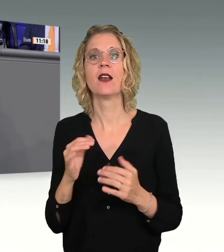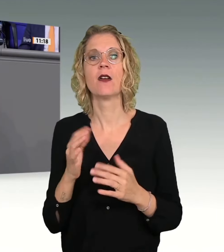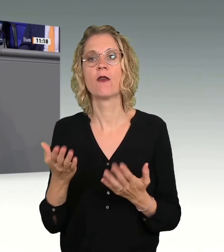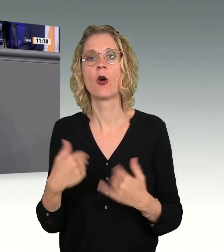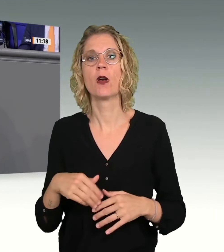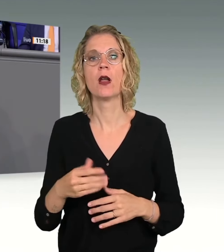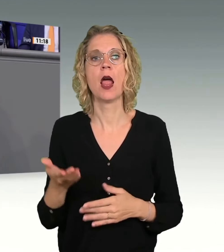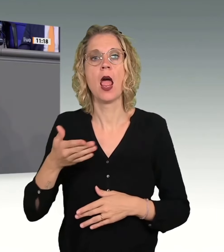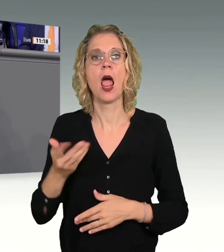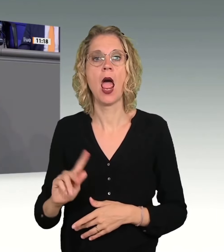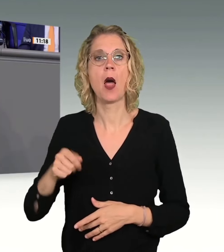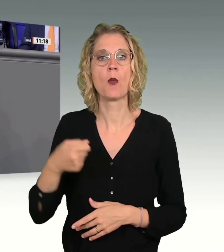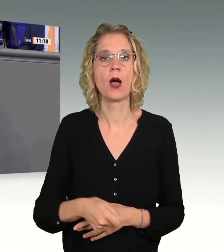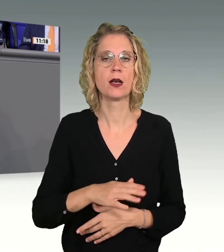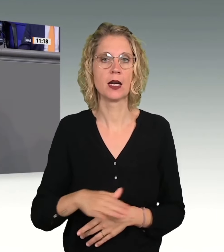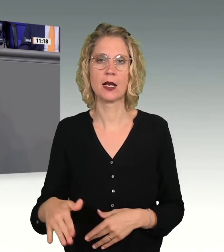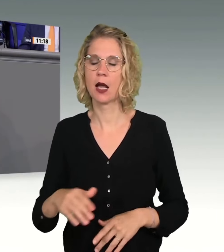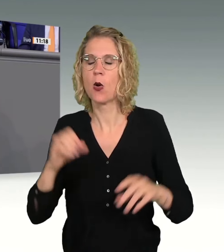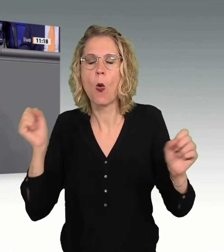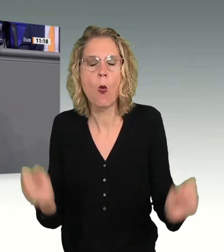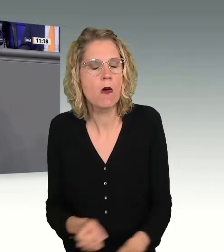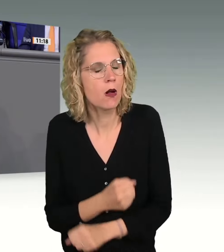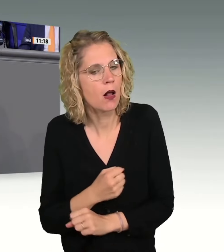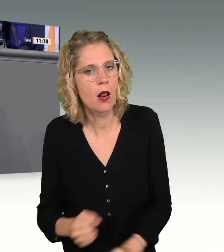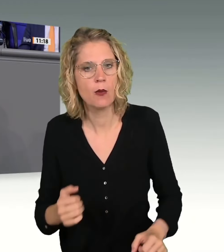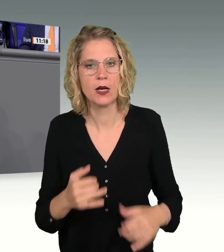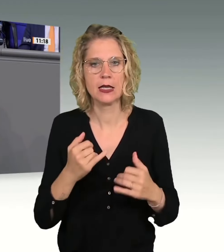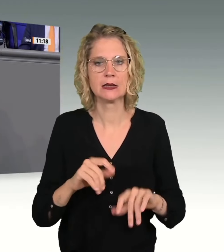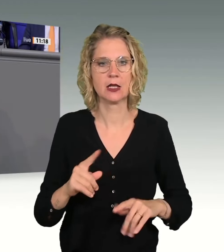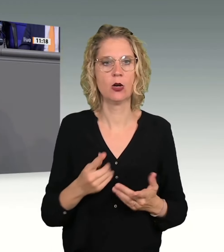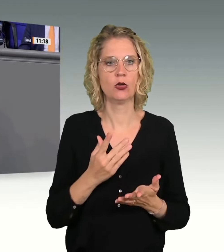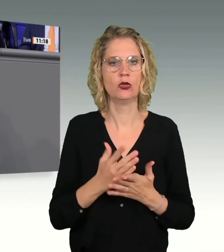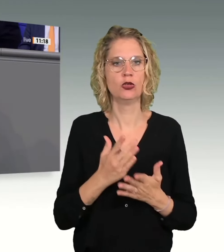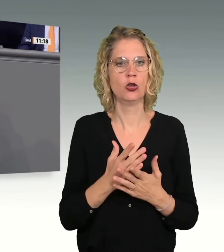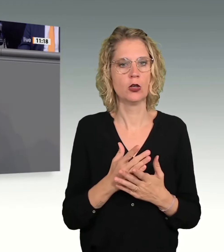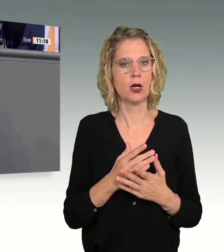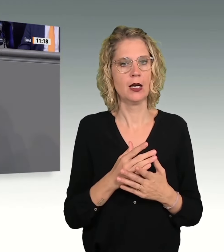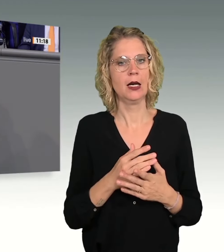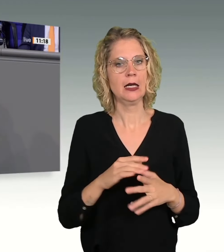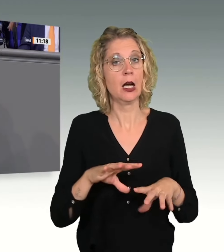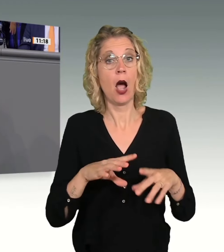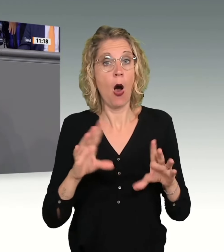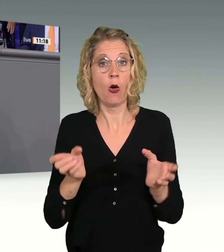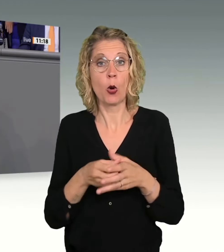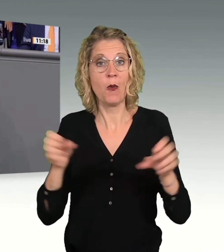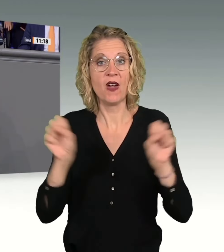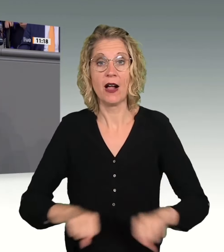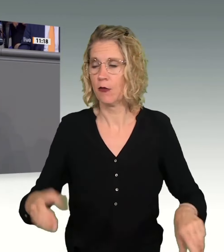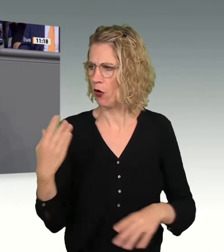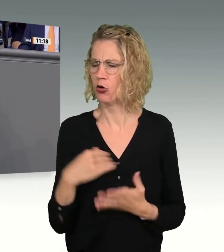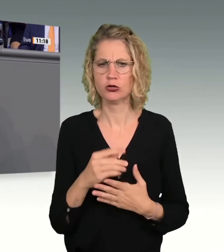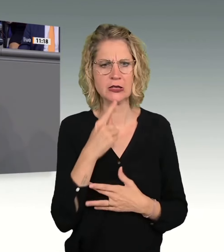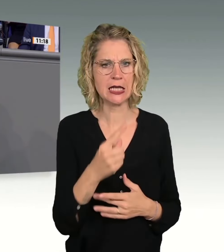erwähnt. Mehrfach täglich werden Frauen Opfer dieser schrecklichen Straftat. 760 Gruppenvergewaltigungen im Jahr 2023.